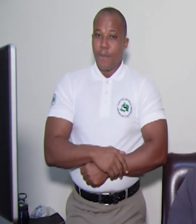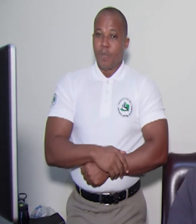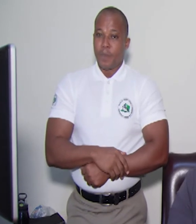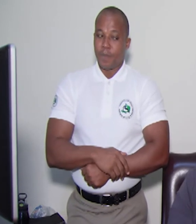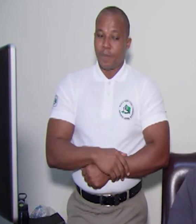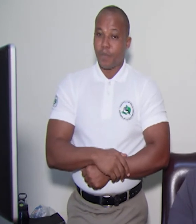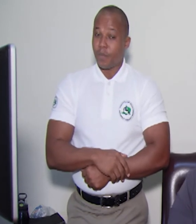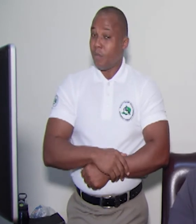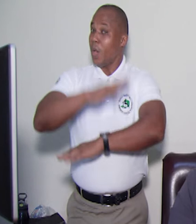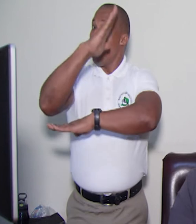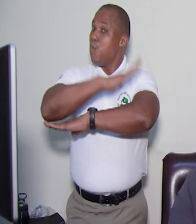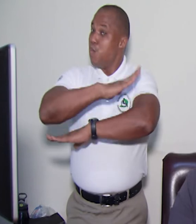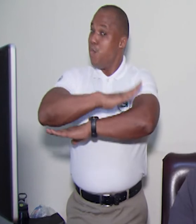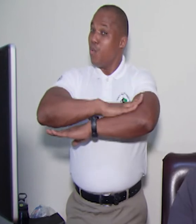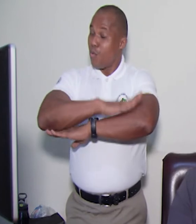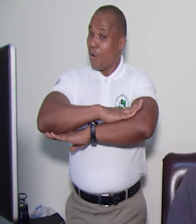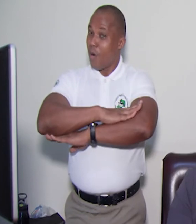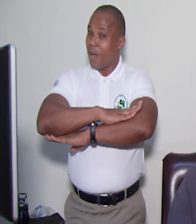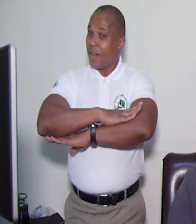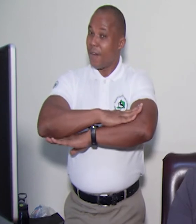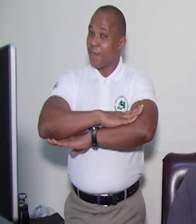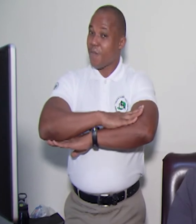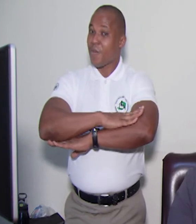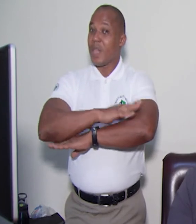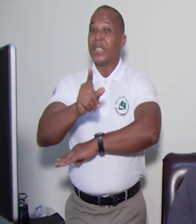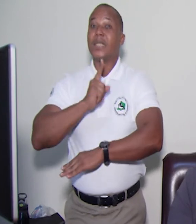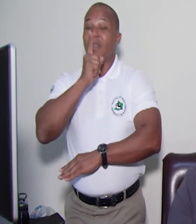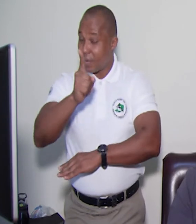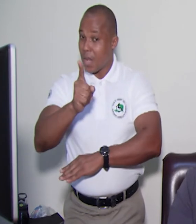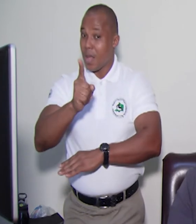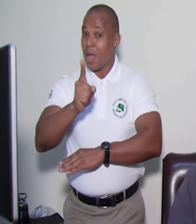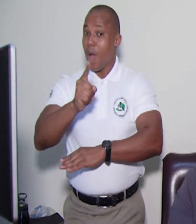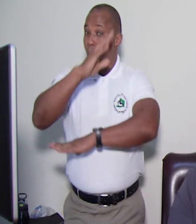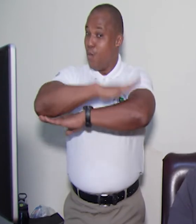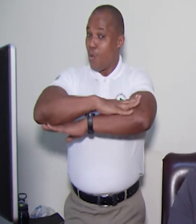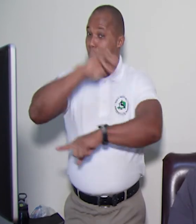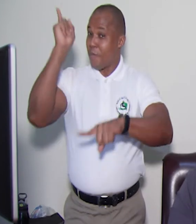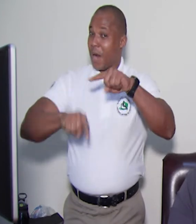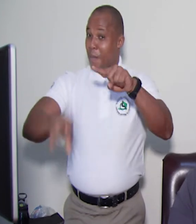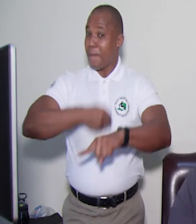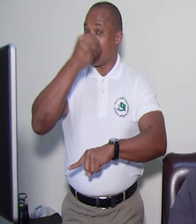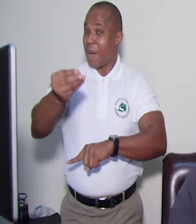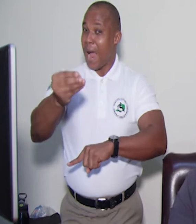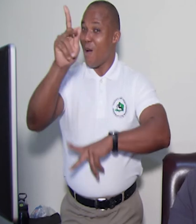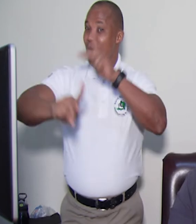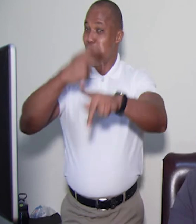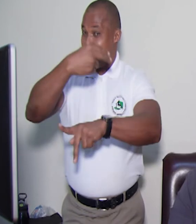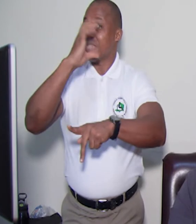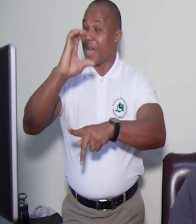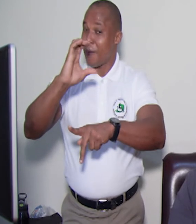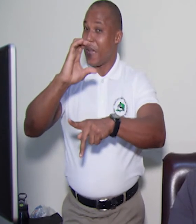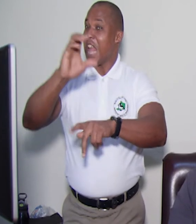kon menm, be sef fe le nesesyeel, si le vre ke yo baba ou manje trafwa pa jou, men nou fe le nesesyeel ke yo jen